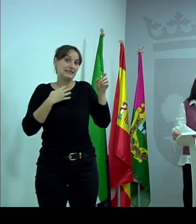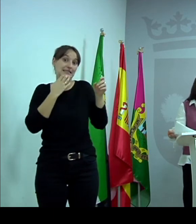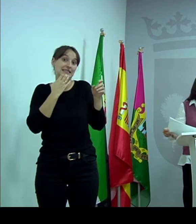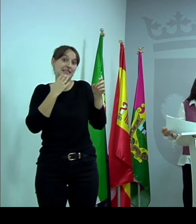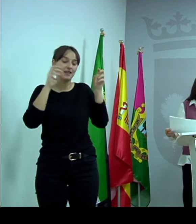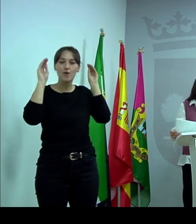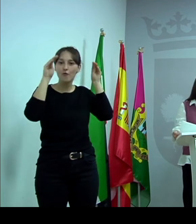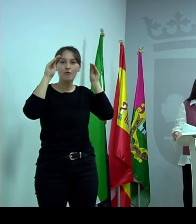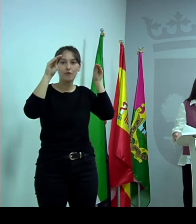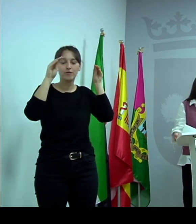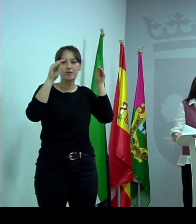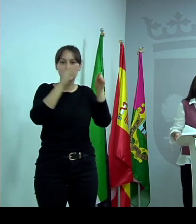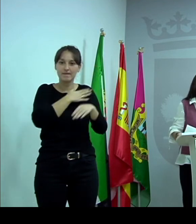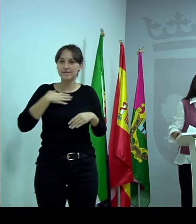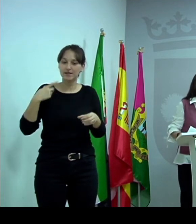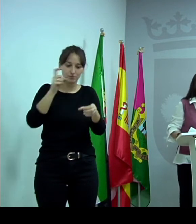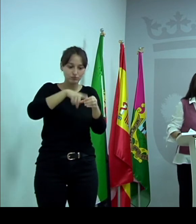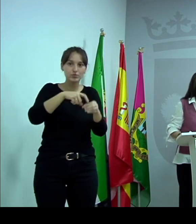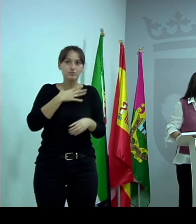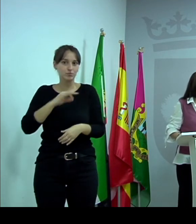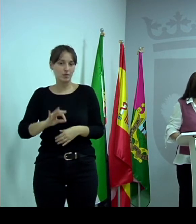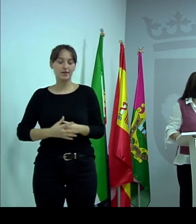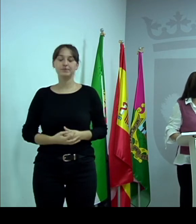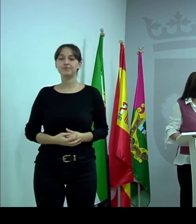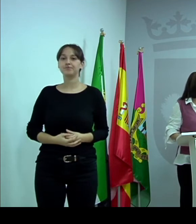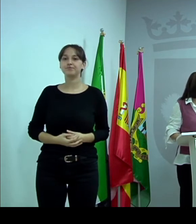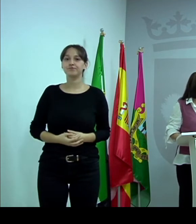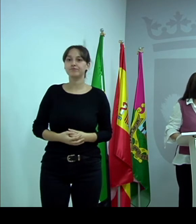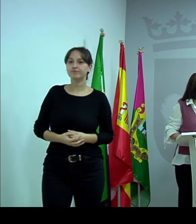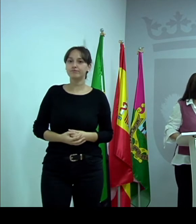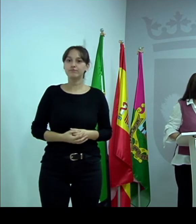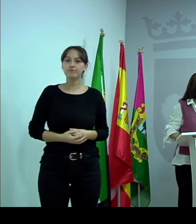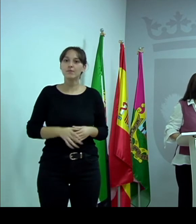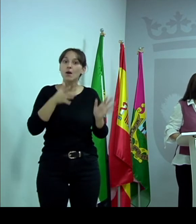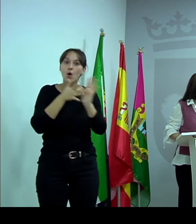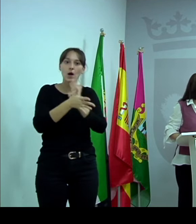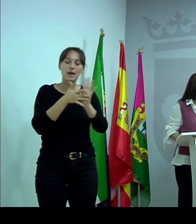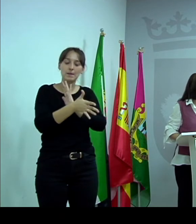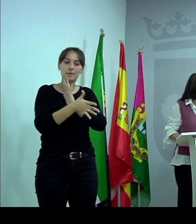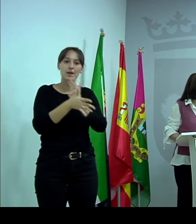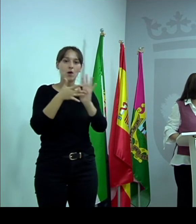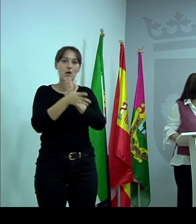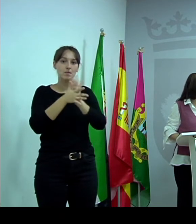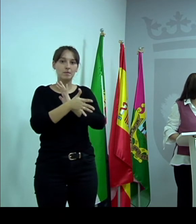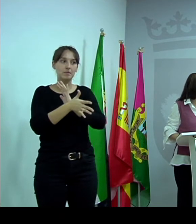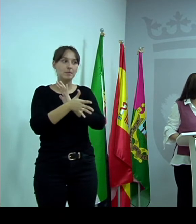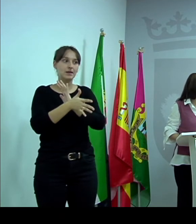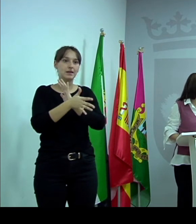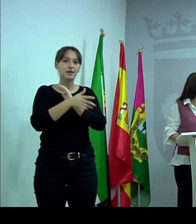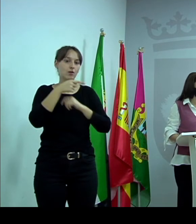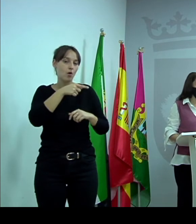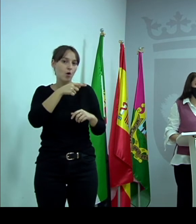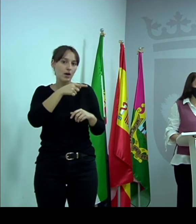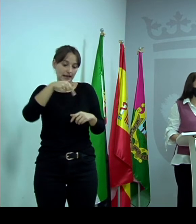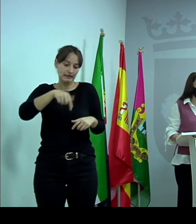de actuación de este compromiso que vamos a tener por la igualdad de este año contra la violencia